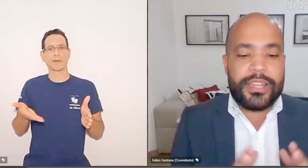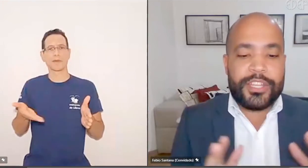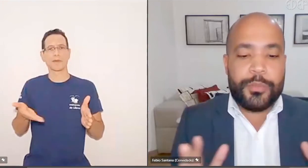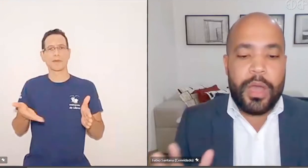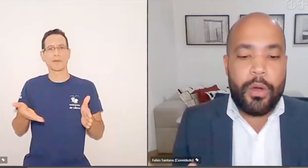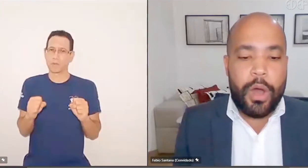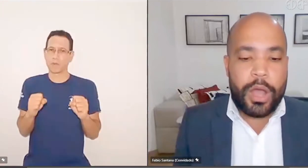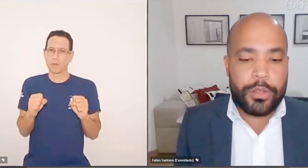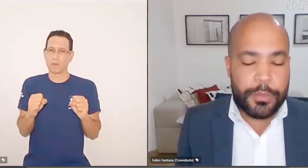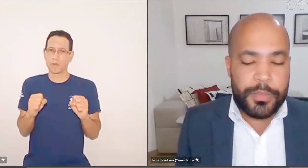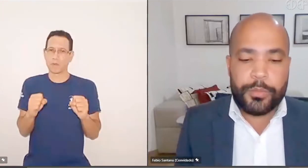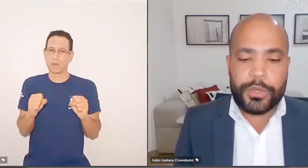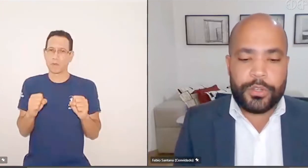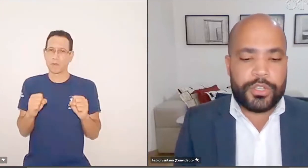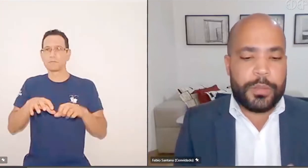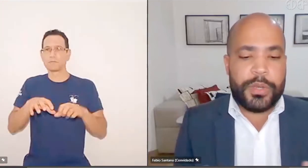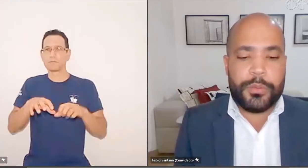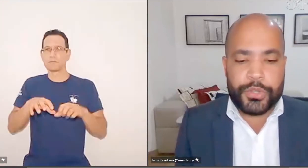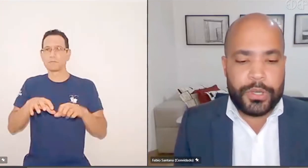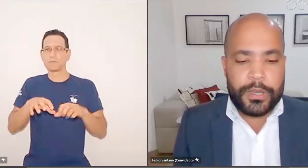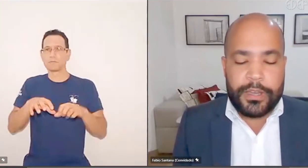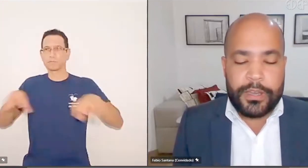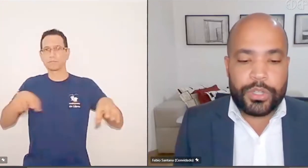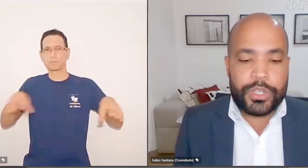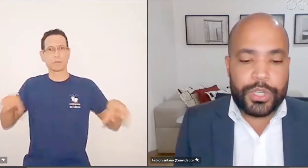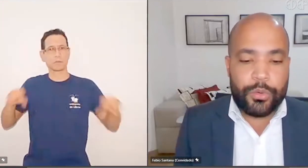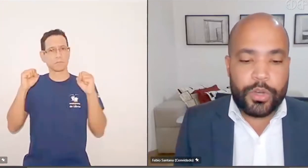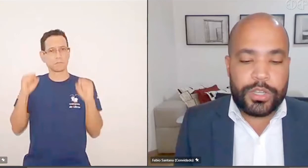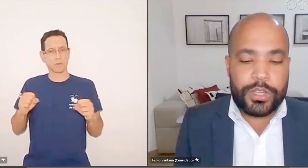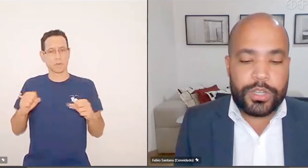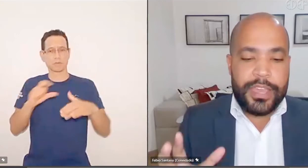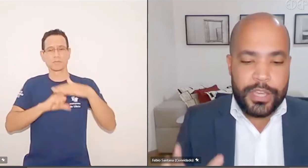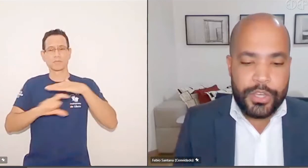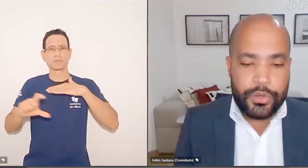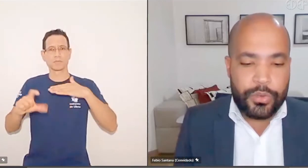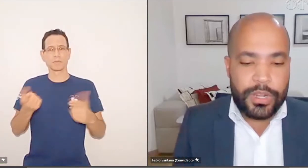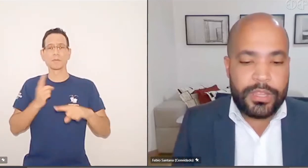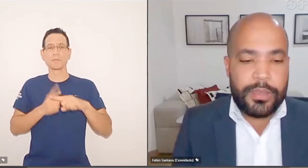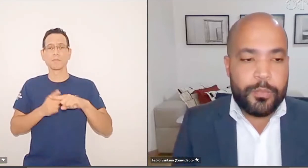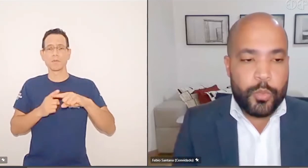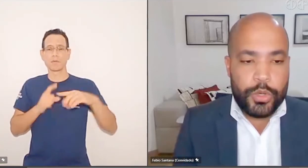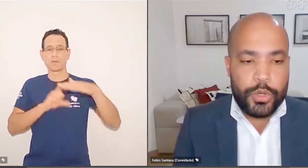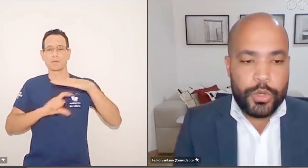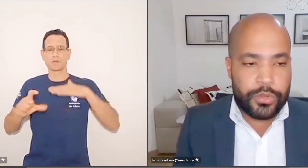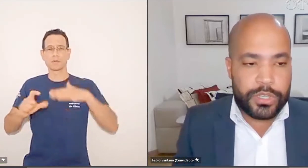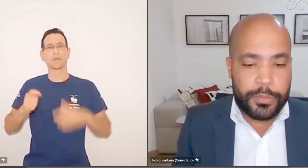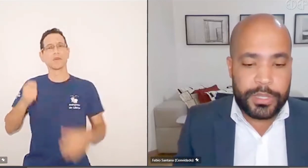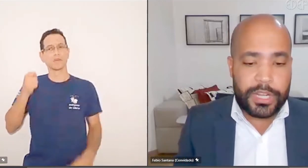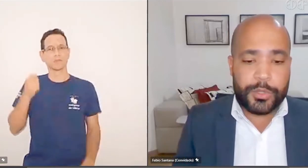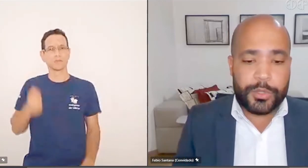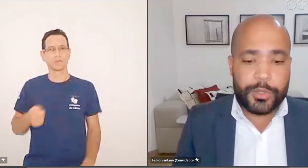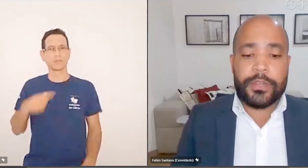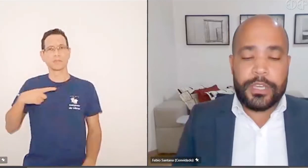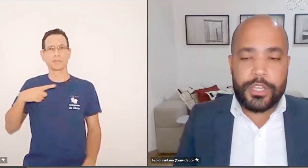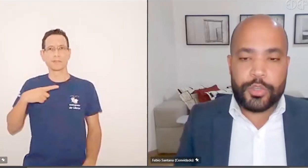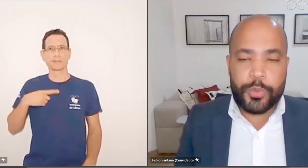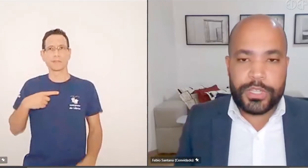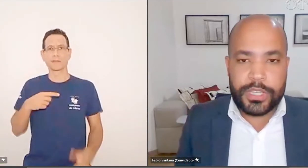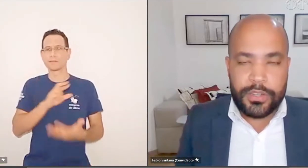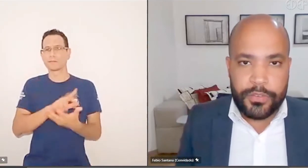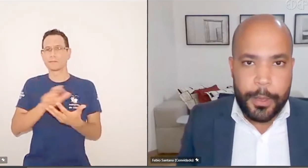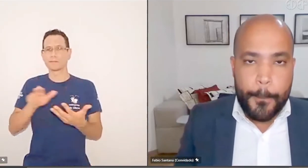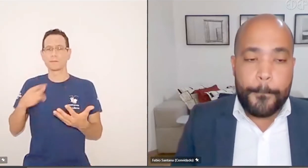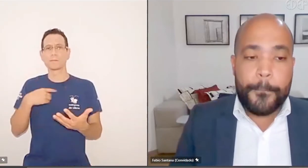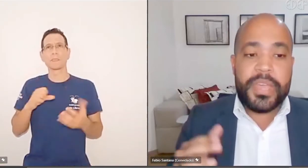discricionariedade maior do orçamento, porque nós sabemos, afinal de contas, que o orçamento é rígido, tem muitas vinculações orçamentárias, mas, por outro lado,